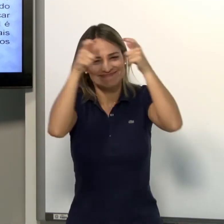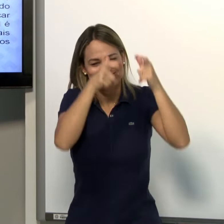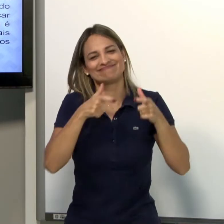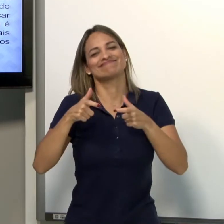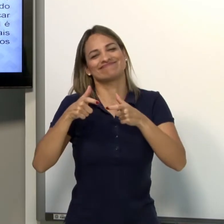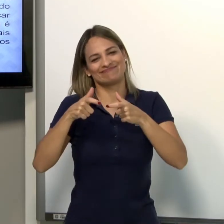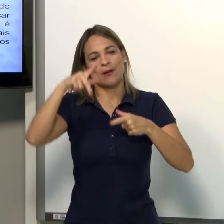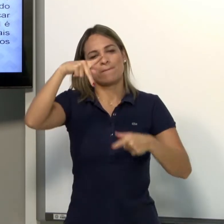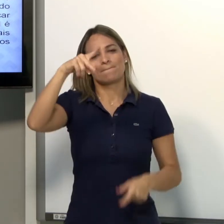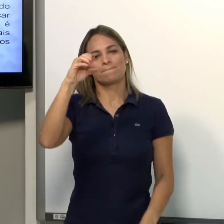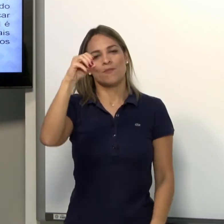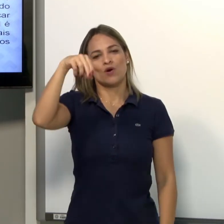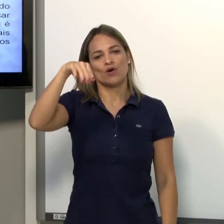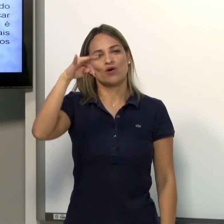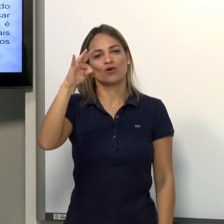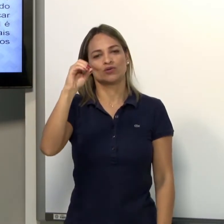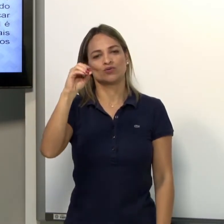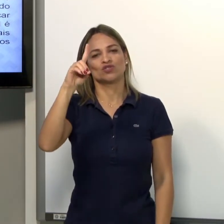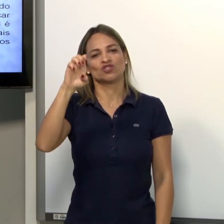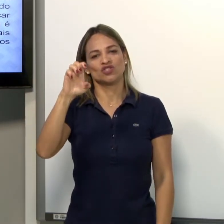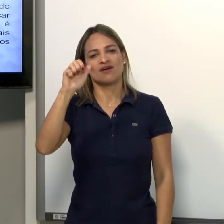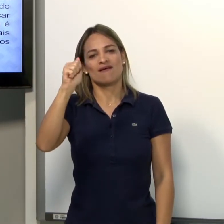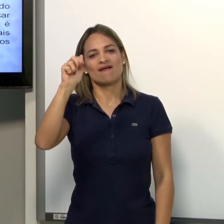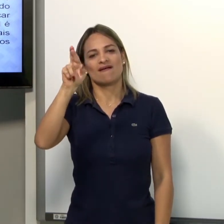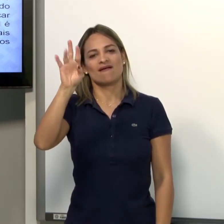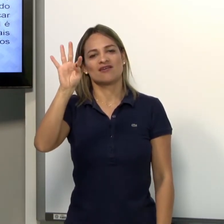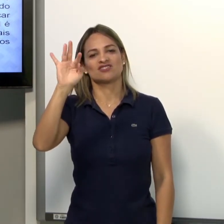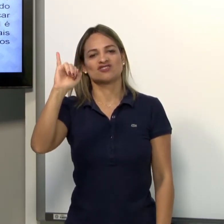espaço neutro. Lembra da fonologia, das definições?